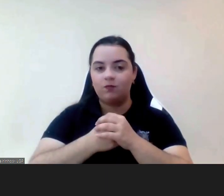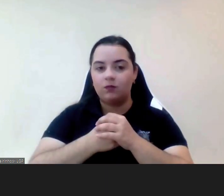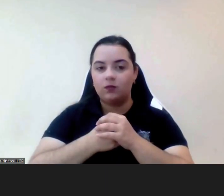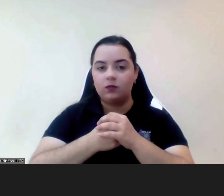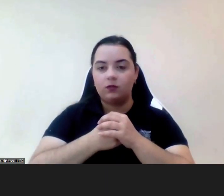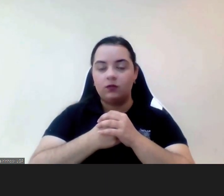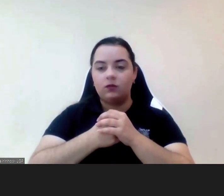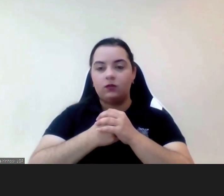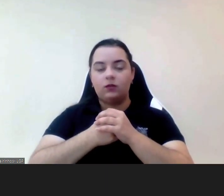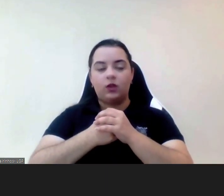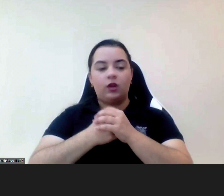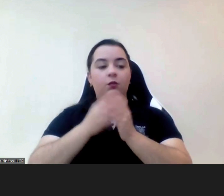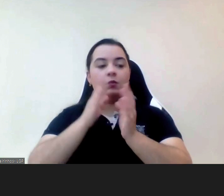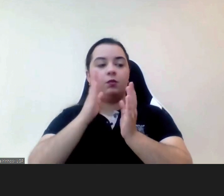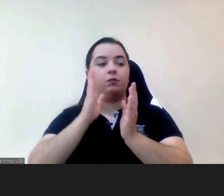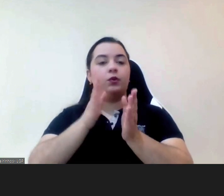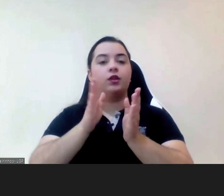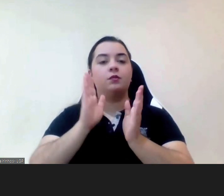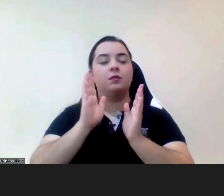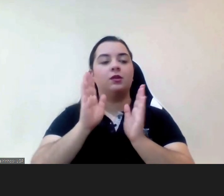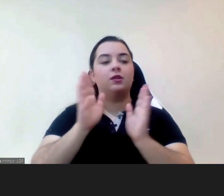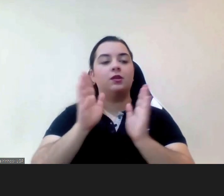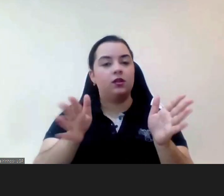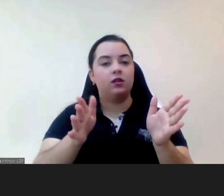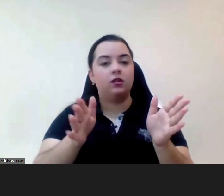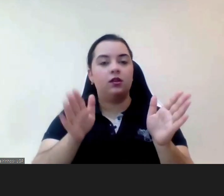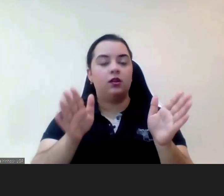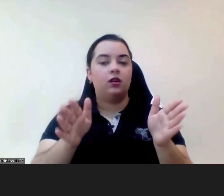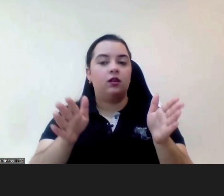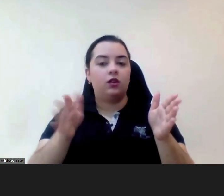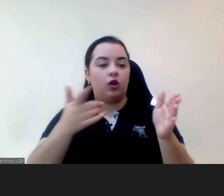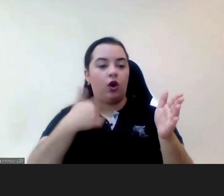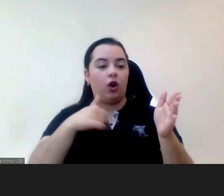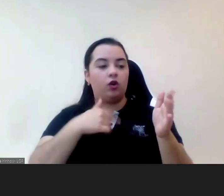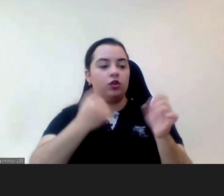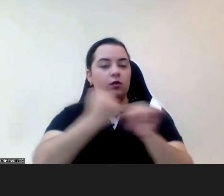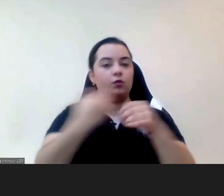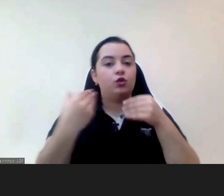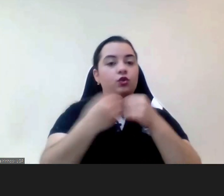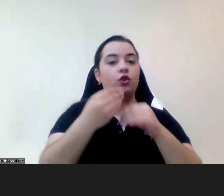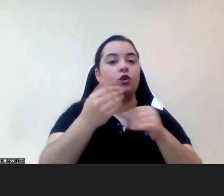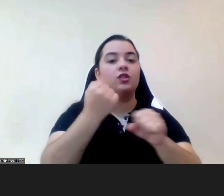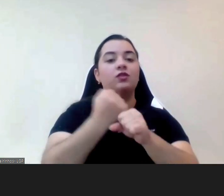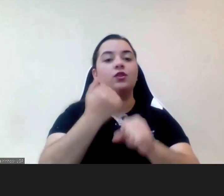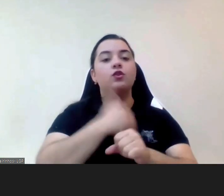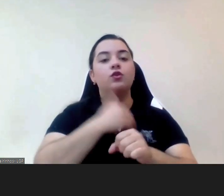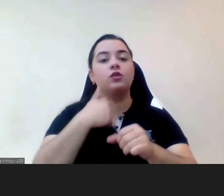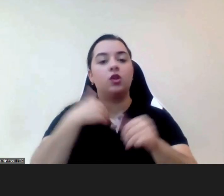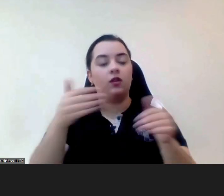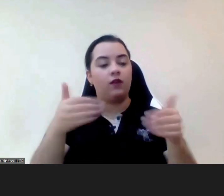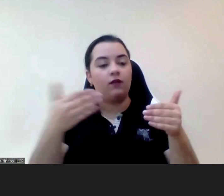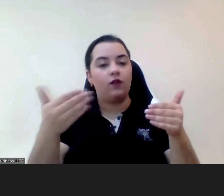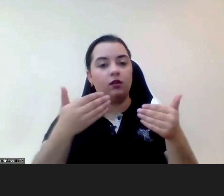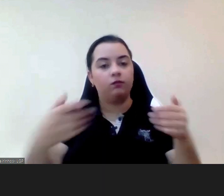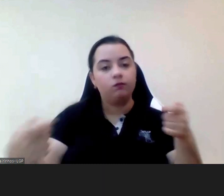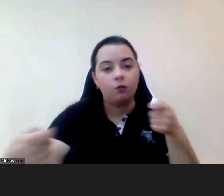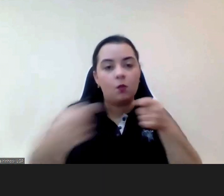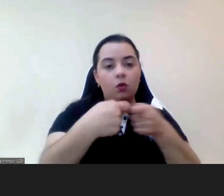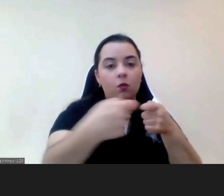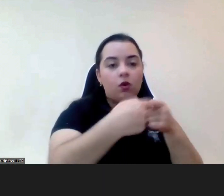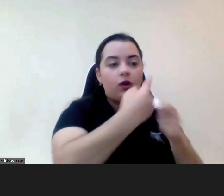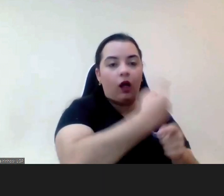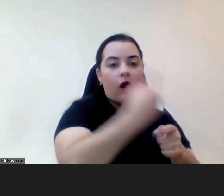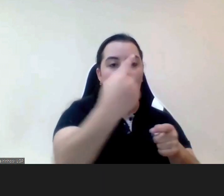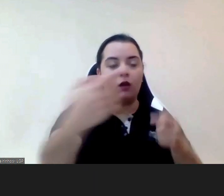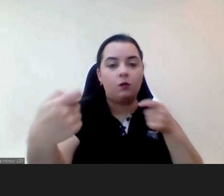em que promovemos o acesso a todos os serviços de saúde necessários e específicos para cada uma das pessoas de forma